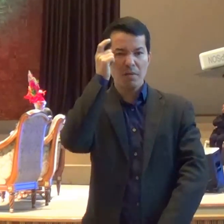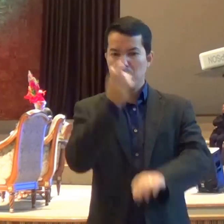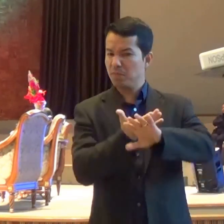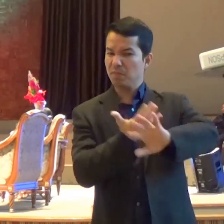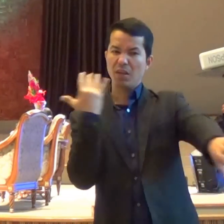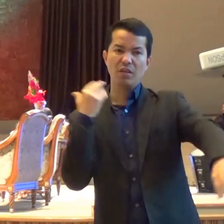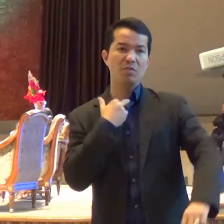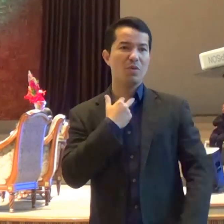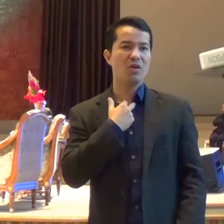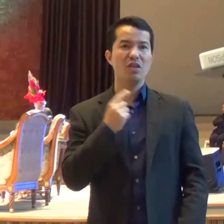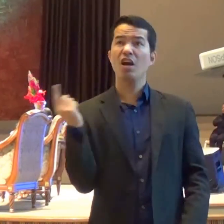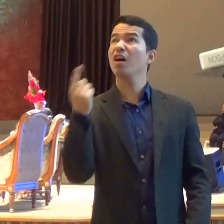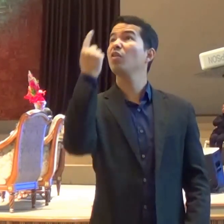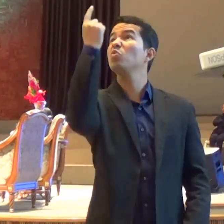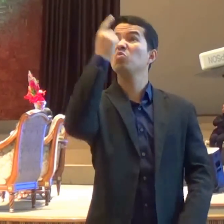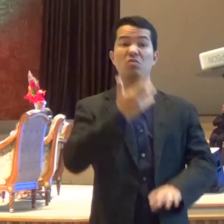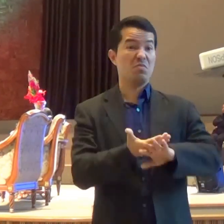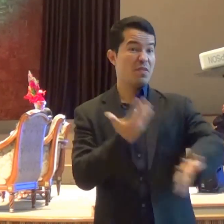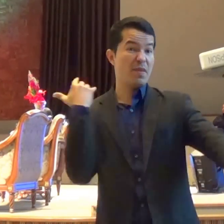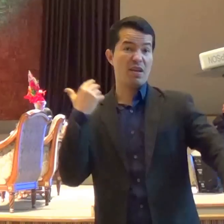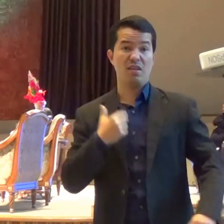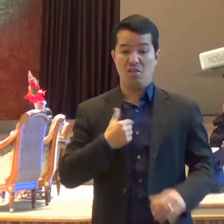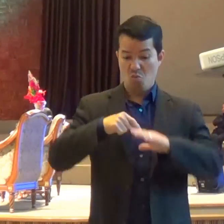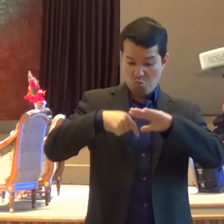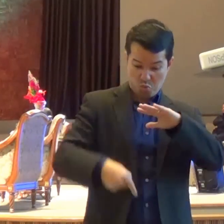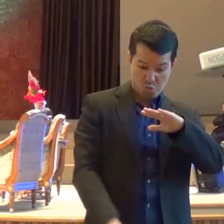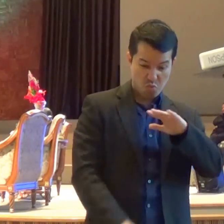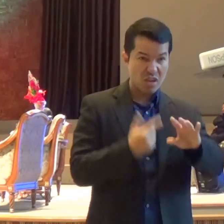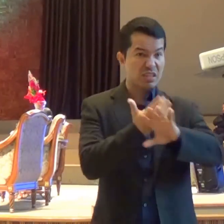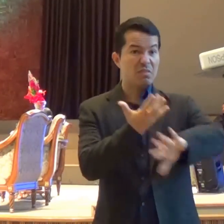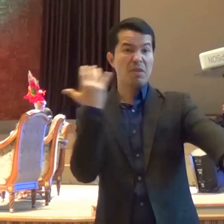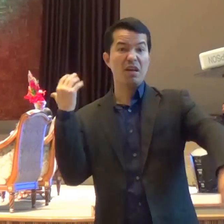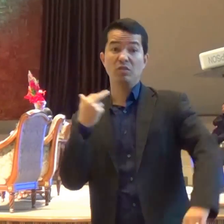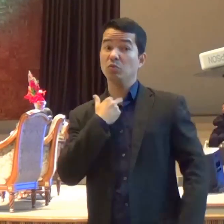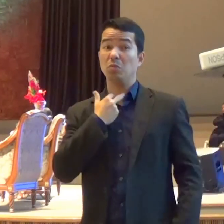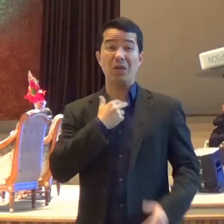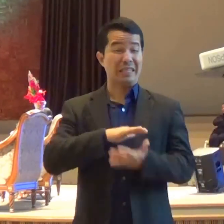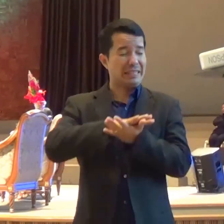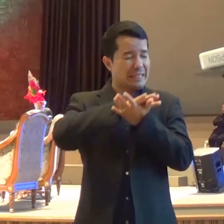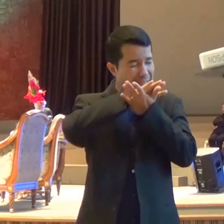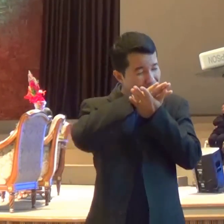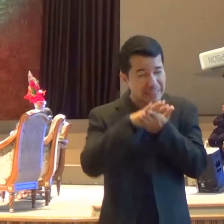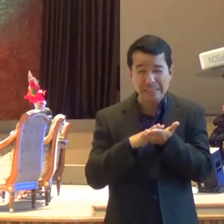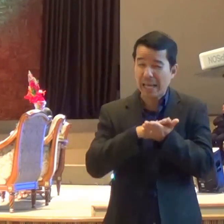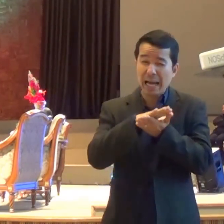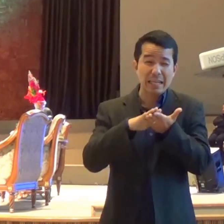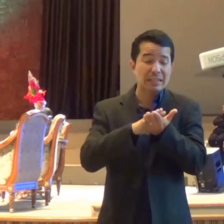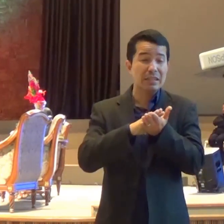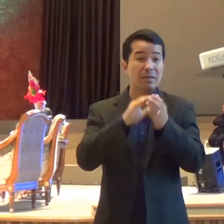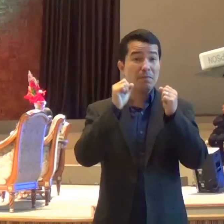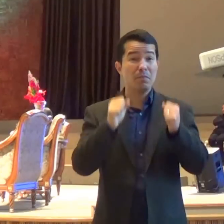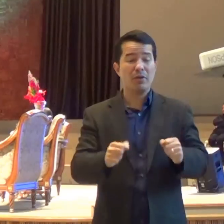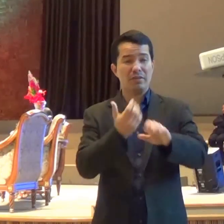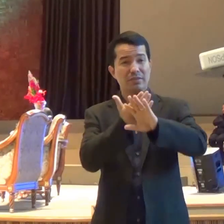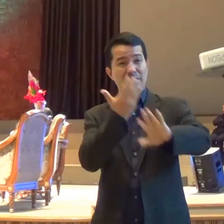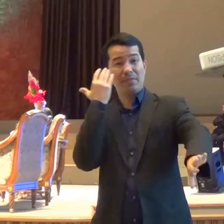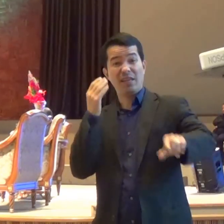altura Nem as profundidades Podem impedir Porque Eu tomei O seu